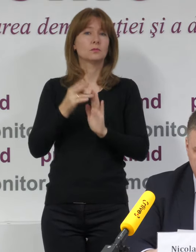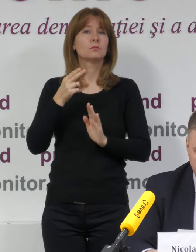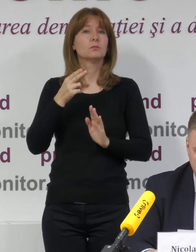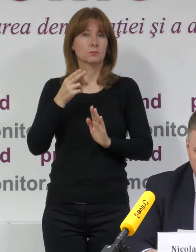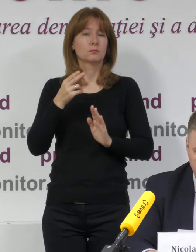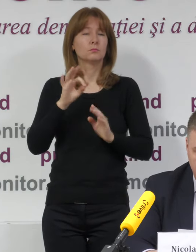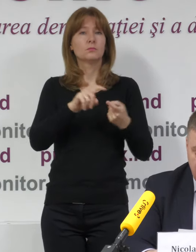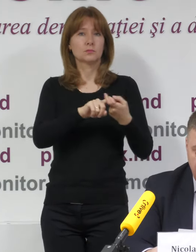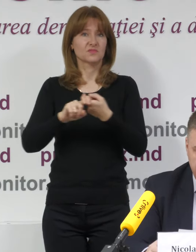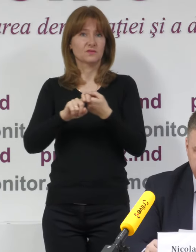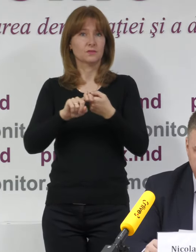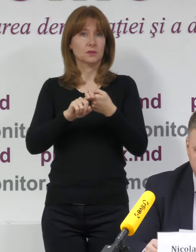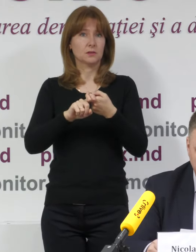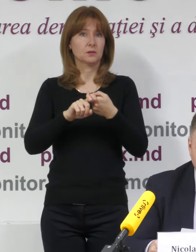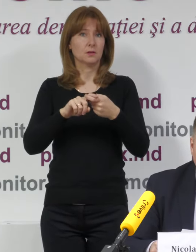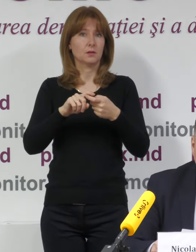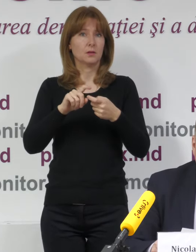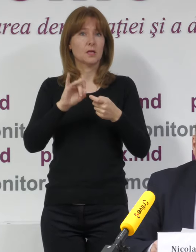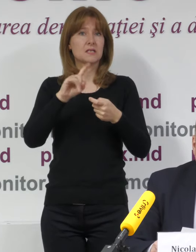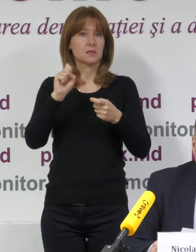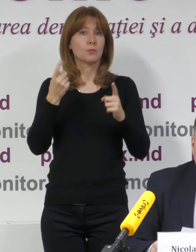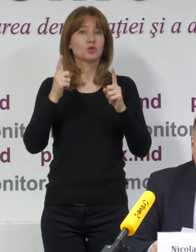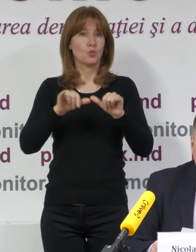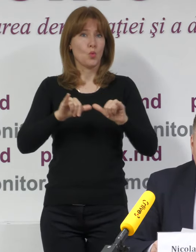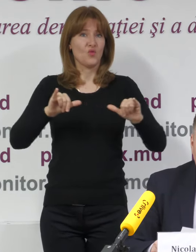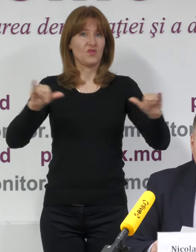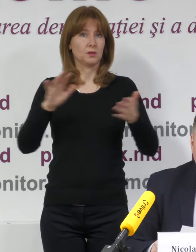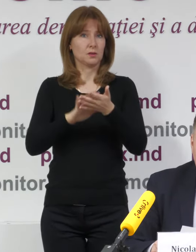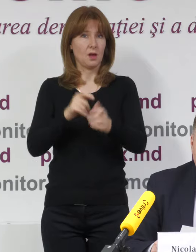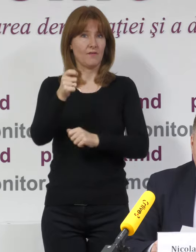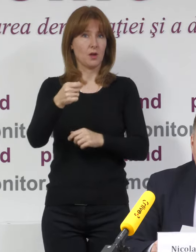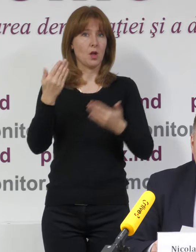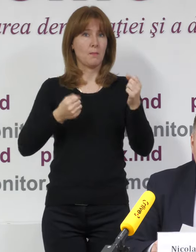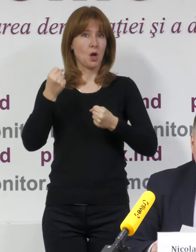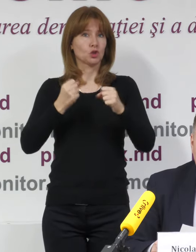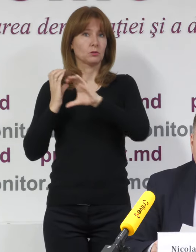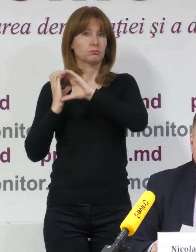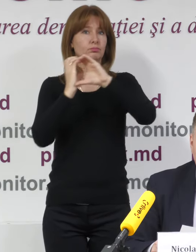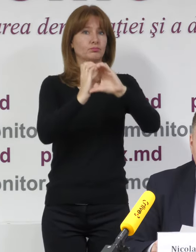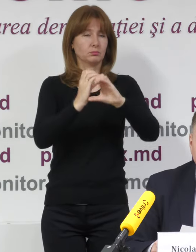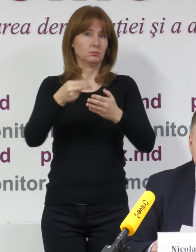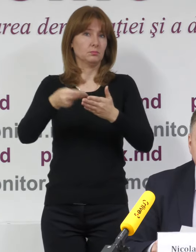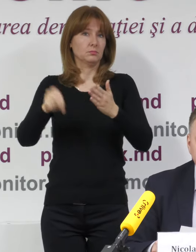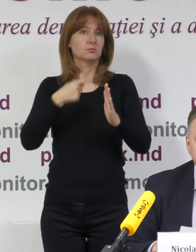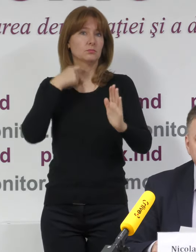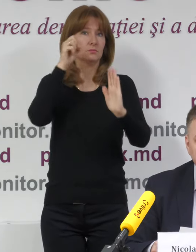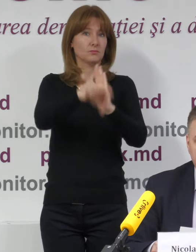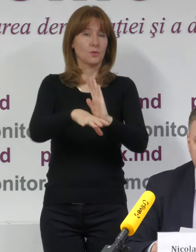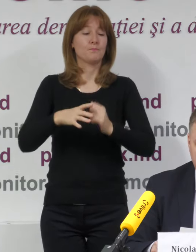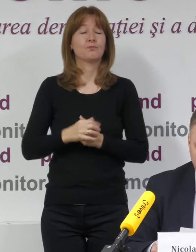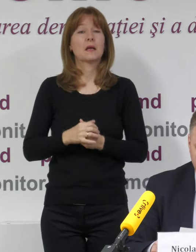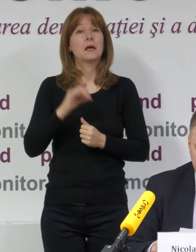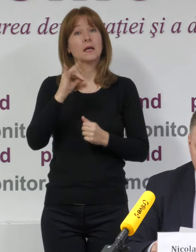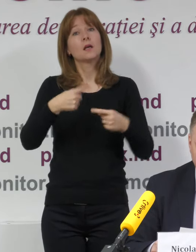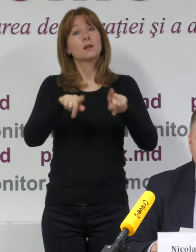de această creștere. În ce privește incidentele sau situațiile de